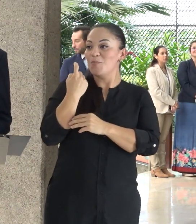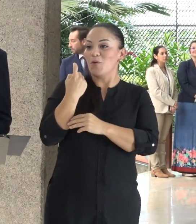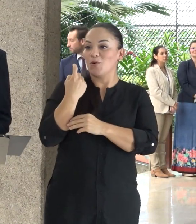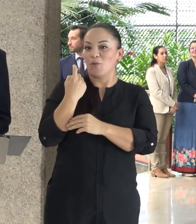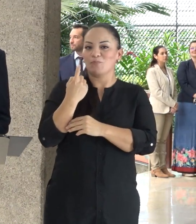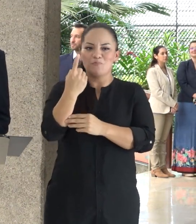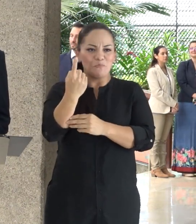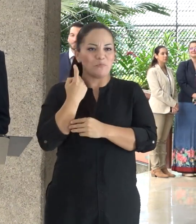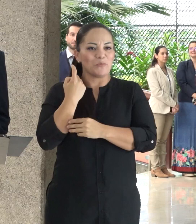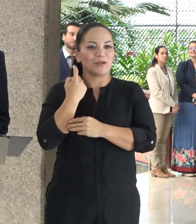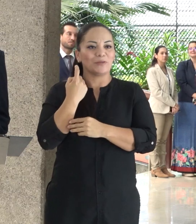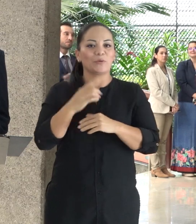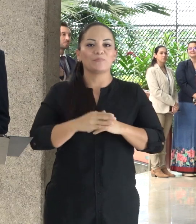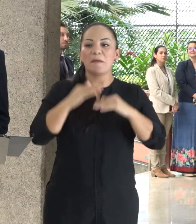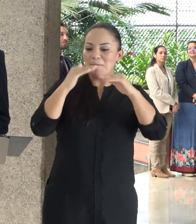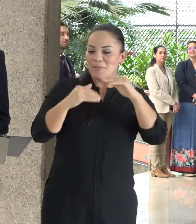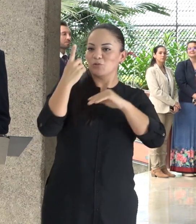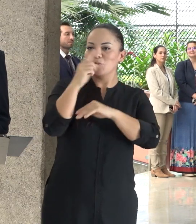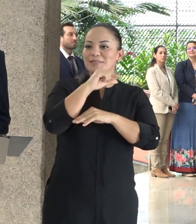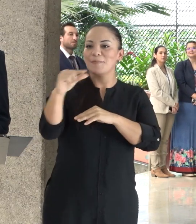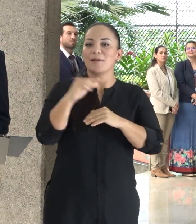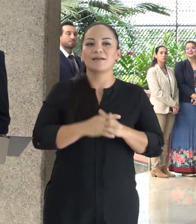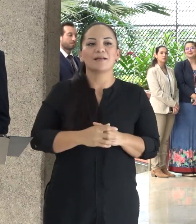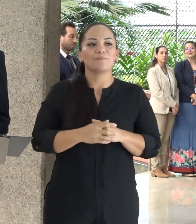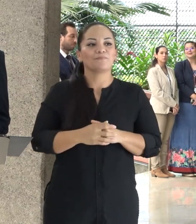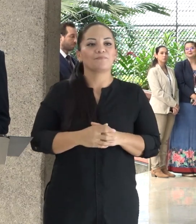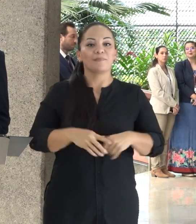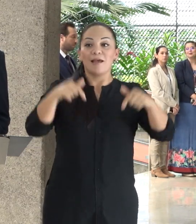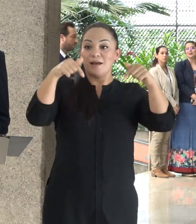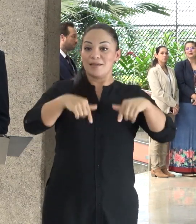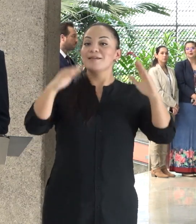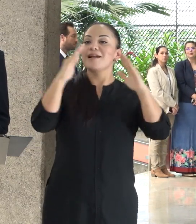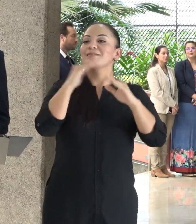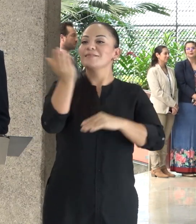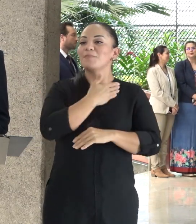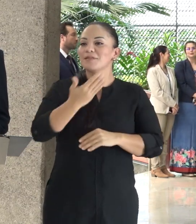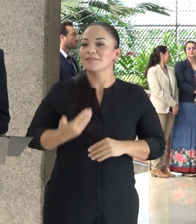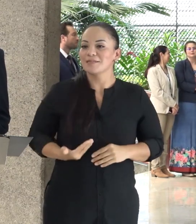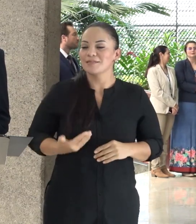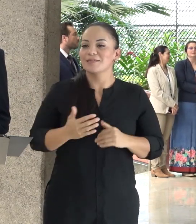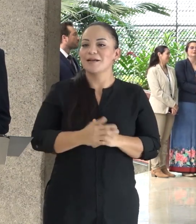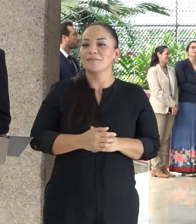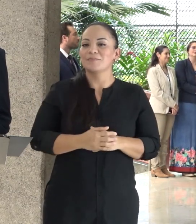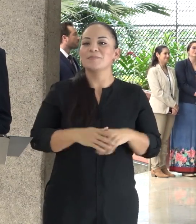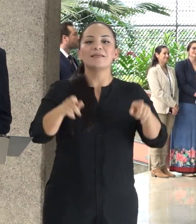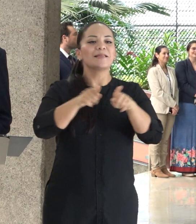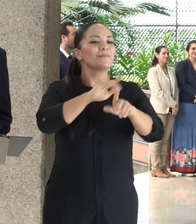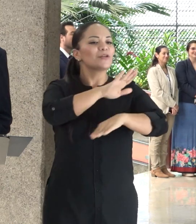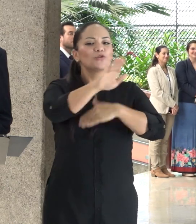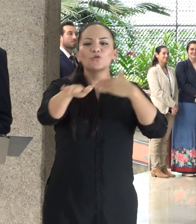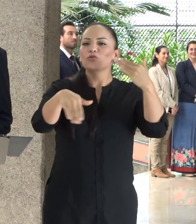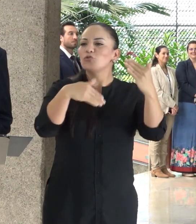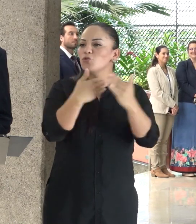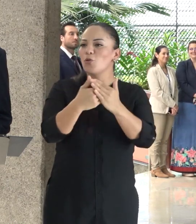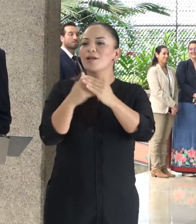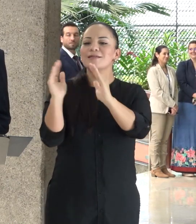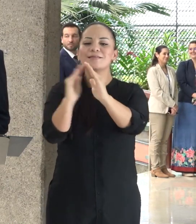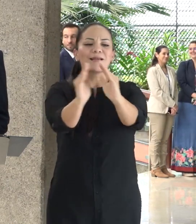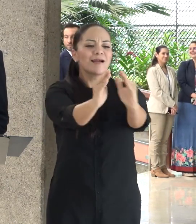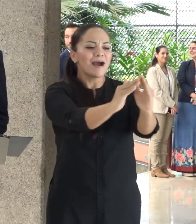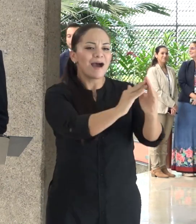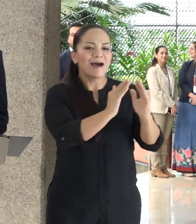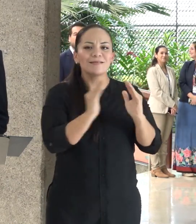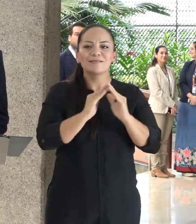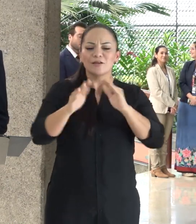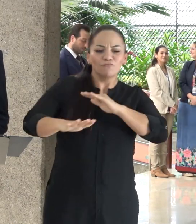semana, tanto esta casa presidencial como todas las casas del pueblo de